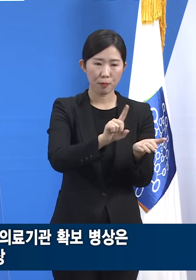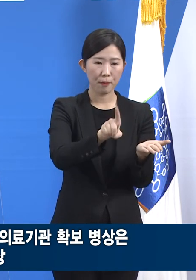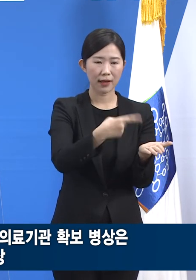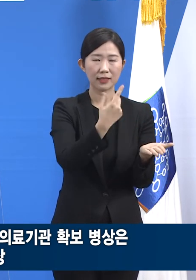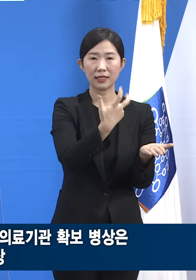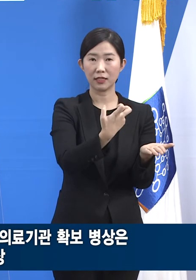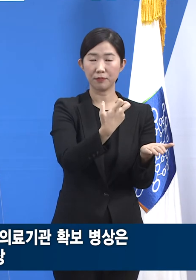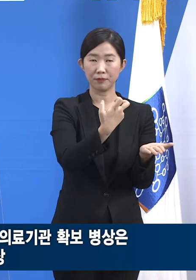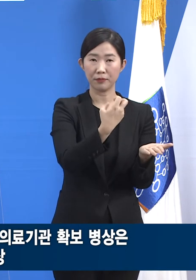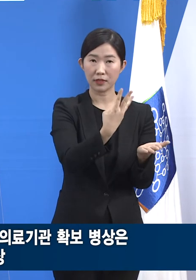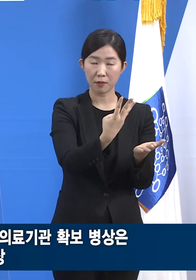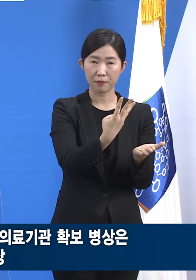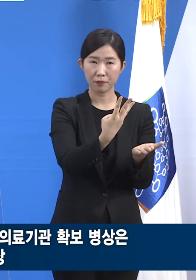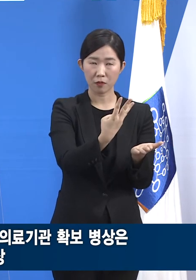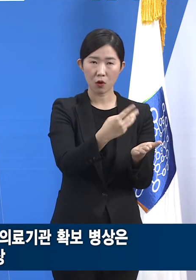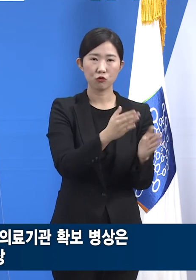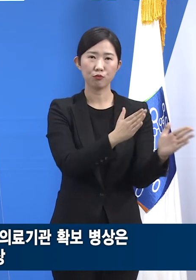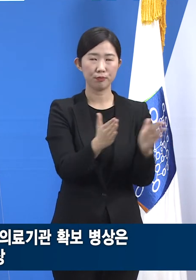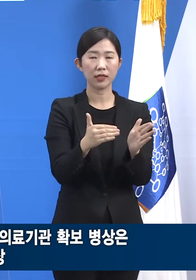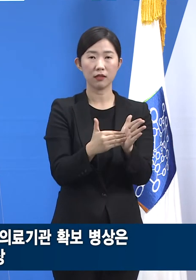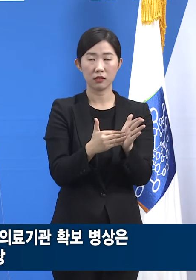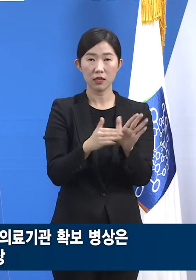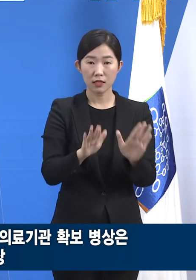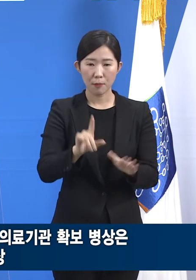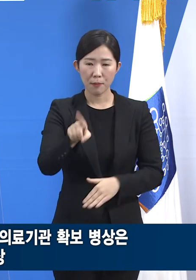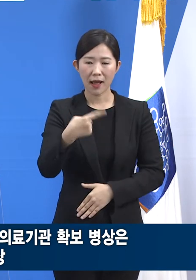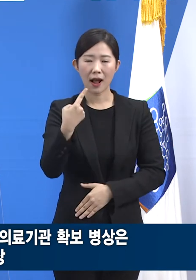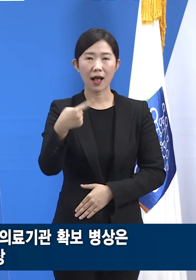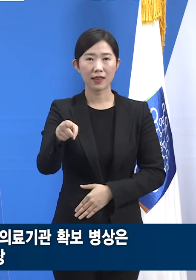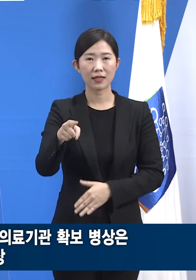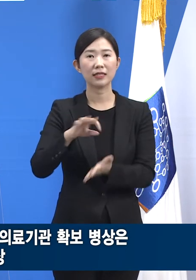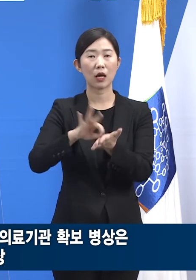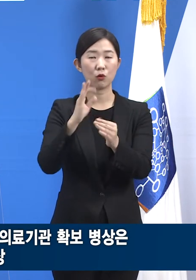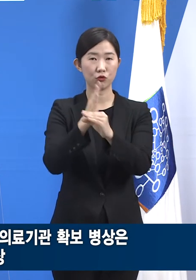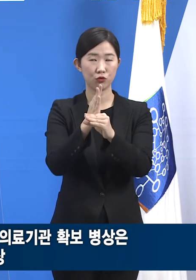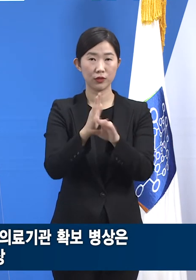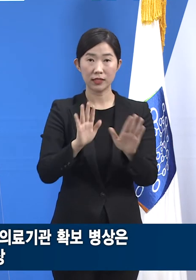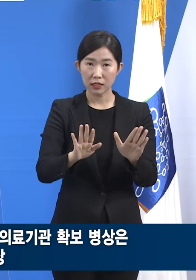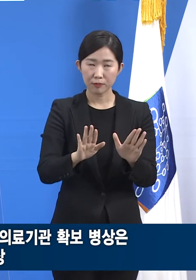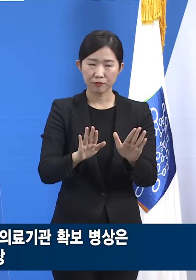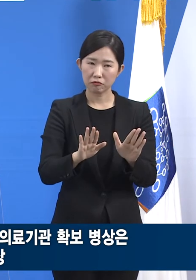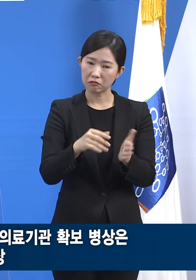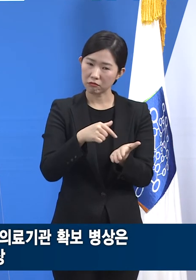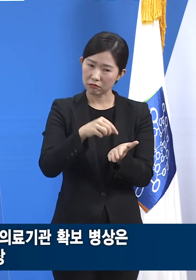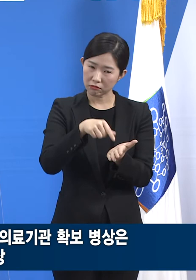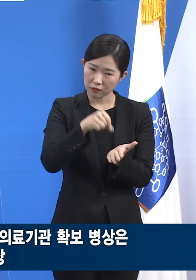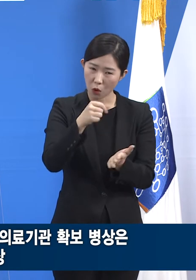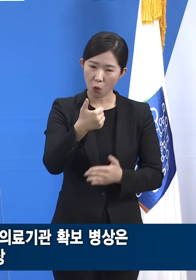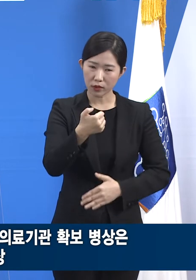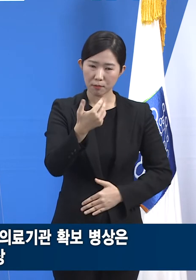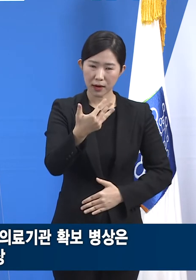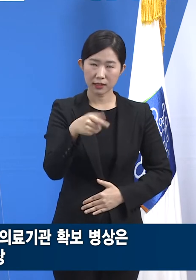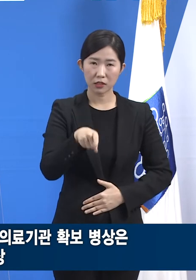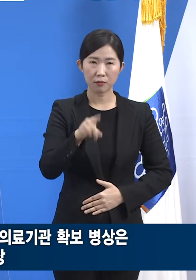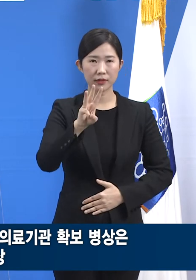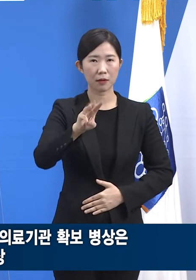이 중 101개를 사용하고 있습니다. 현재 가동률은 58.3%입니다.